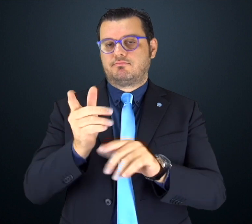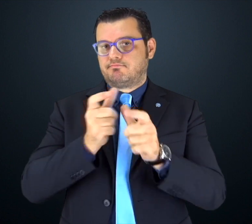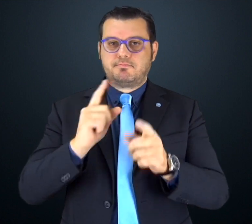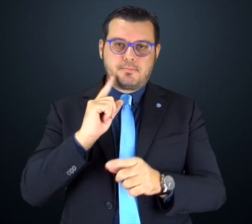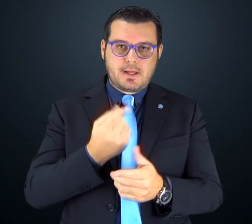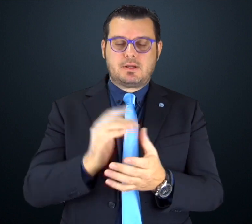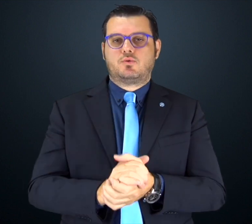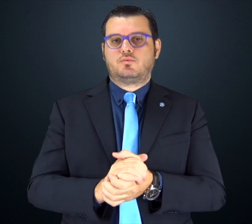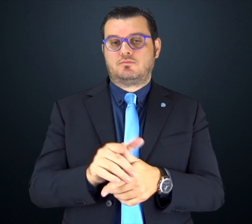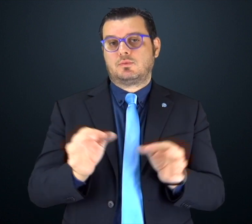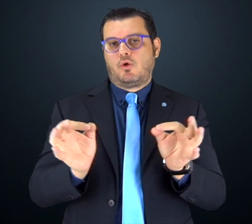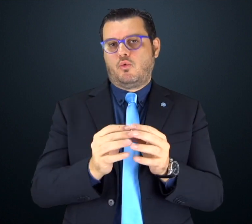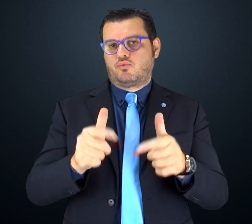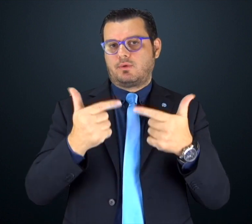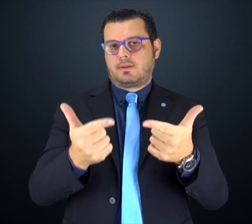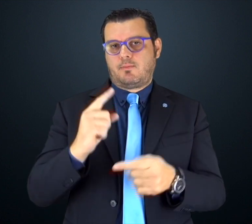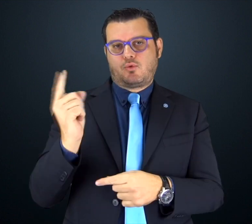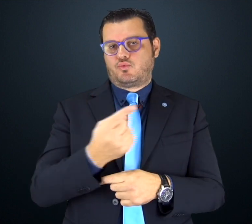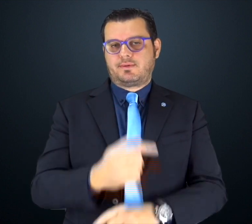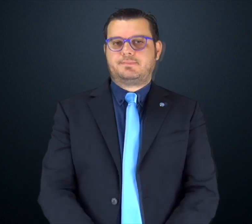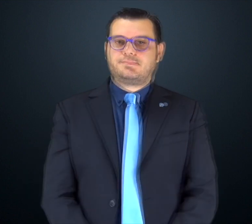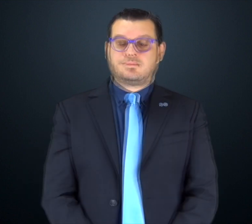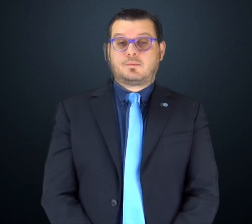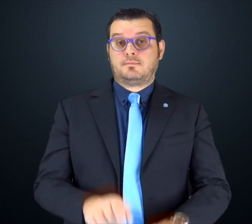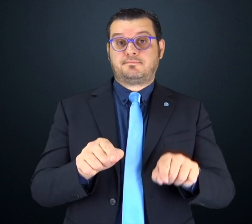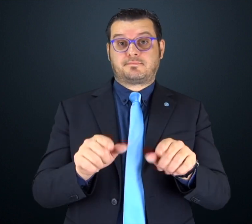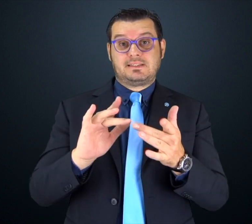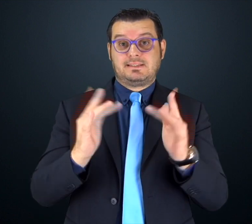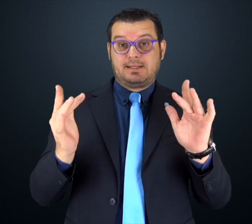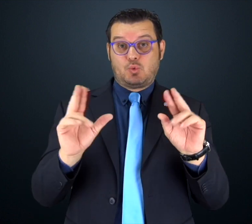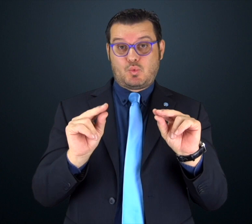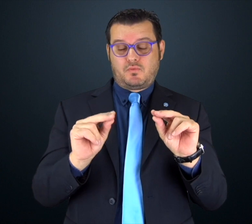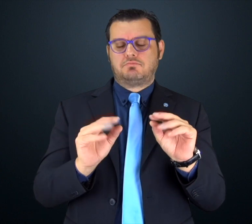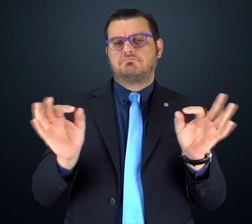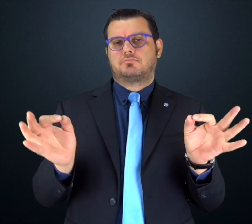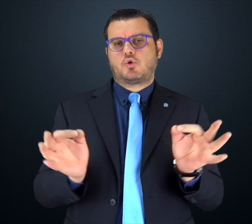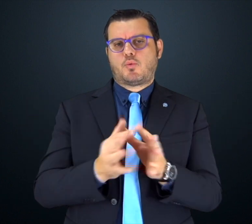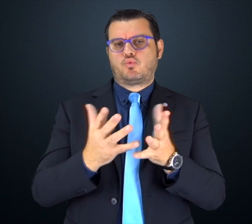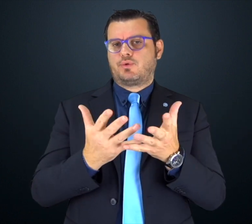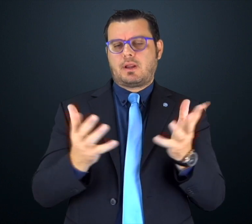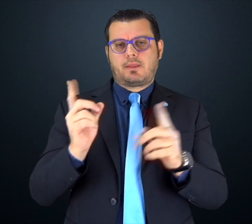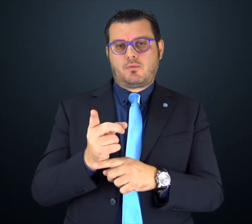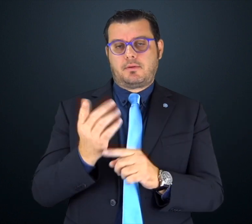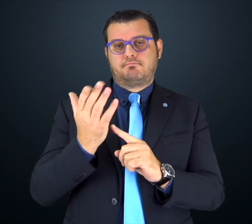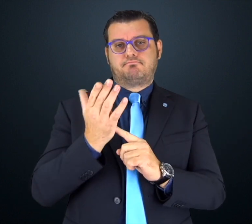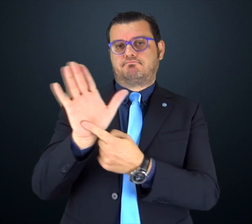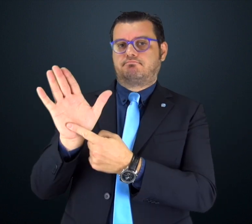amministrazioni, alle istituzioni, che è possibile seguire i requisiti sull